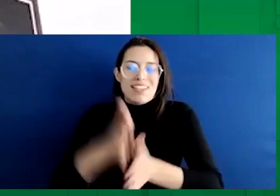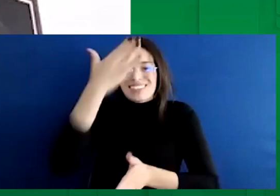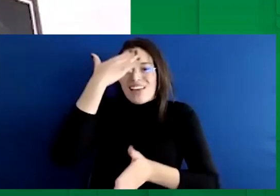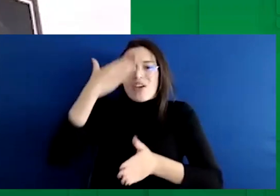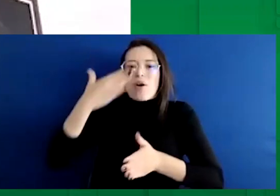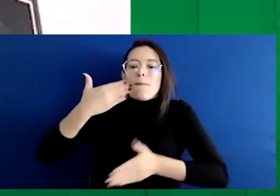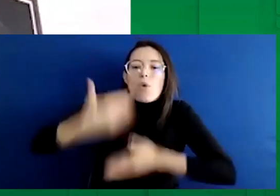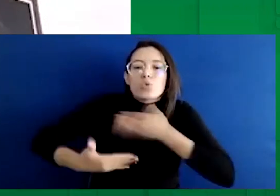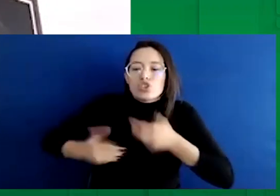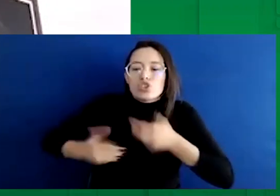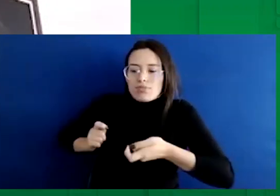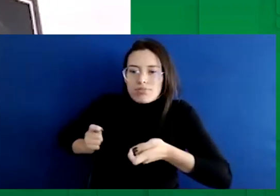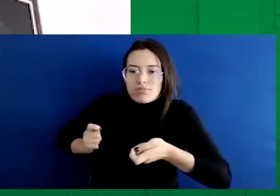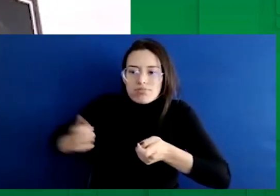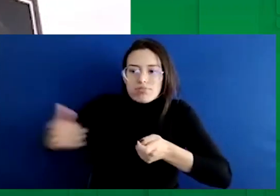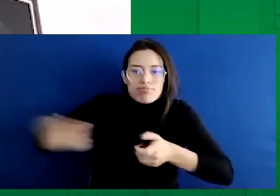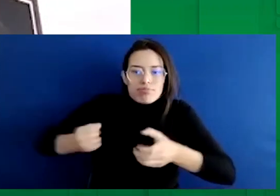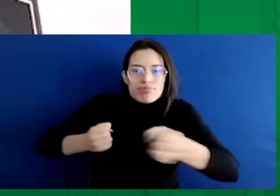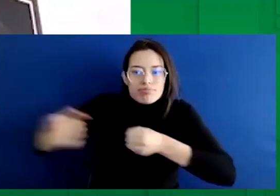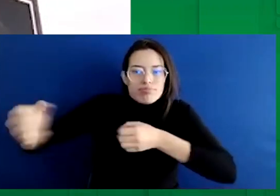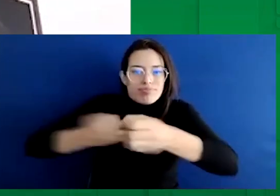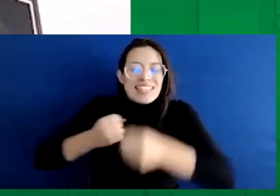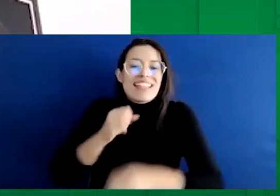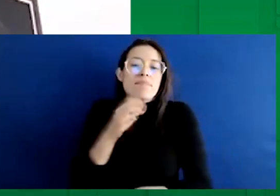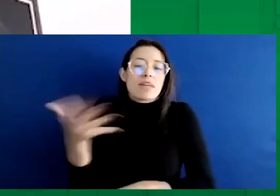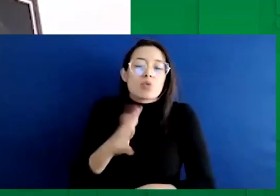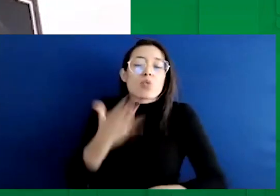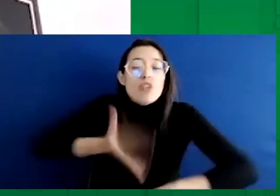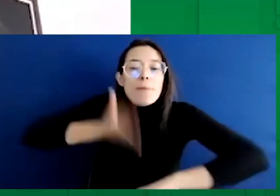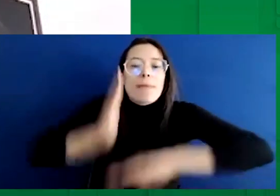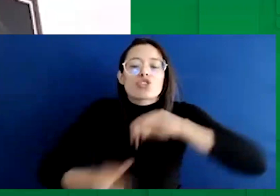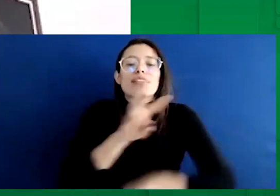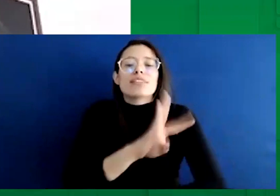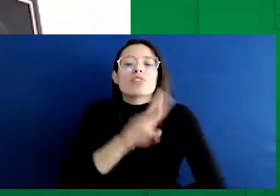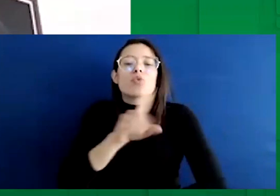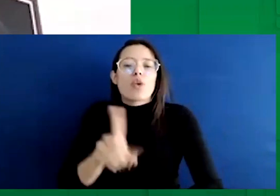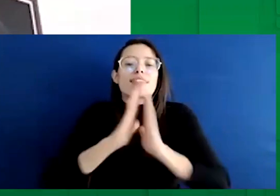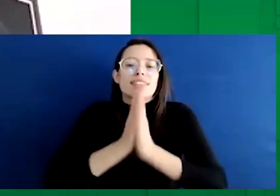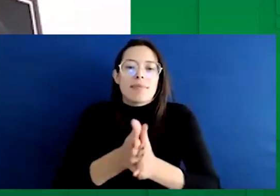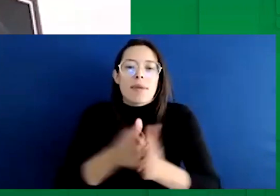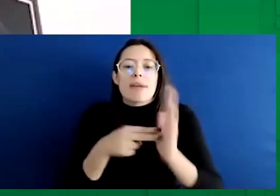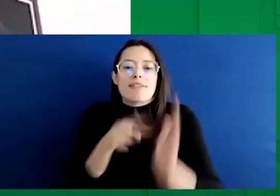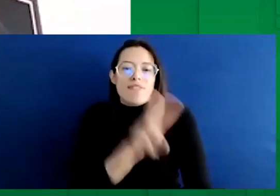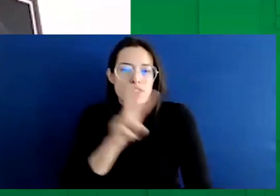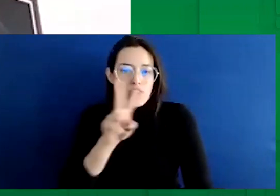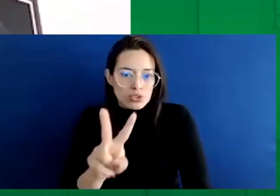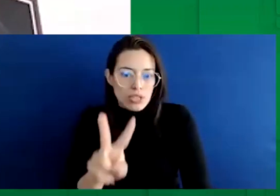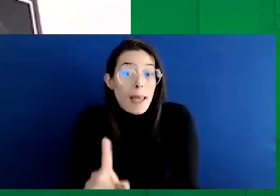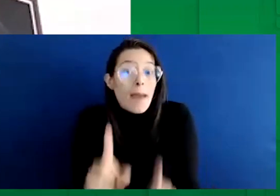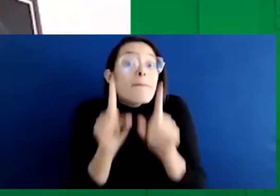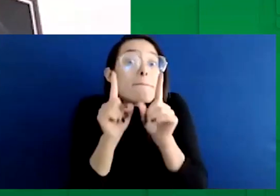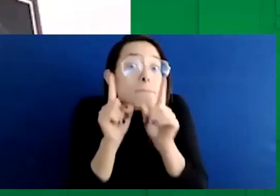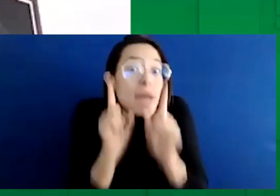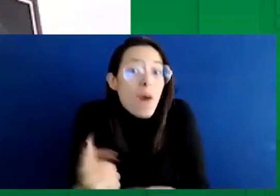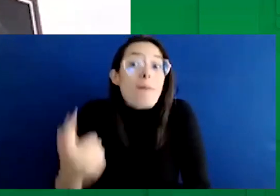incorporando y a más tarde al 31 de diciembre del 2022. Sin embargo, dejamos abierta la posibilidad para que en el